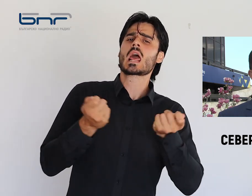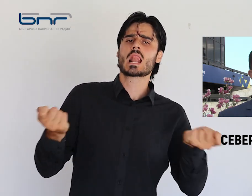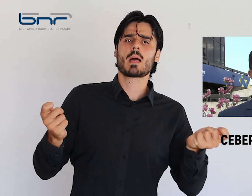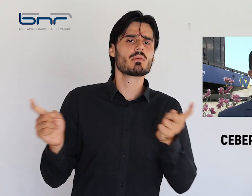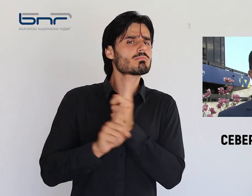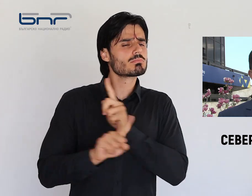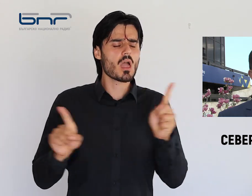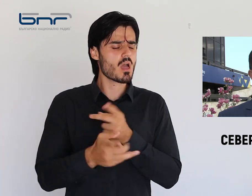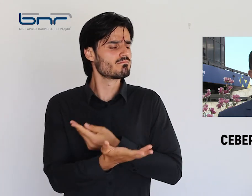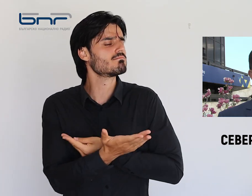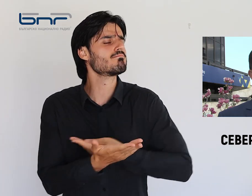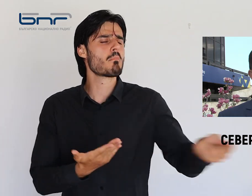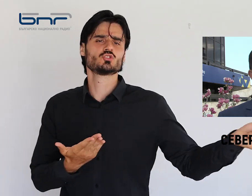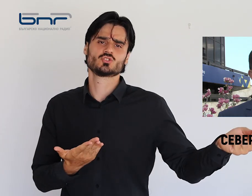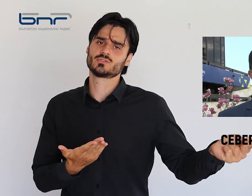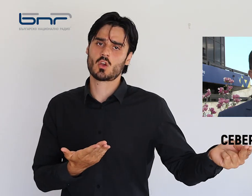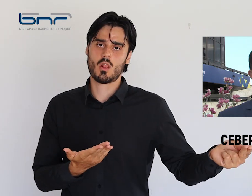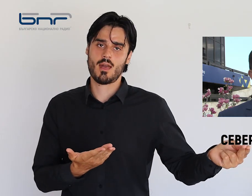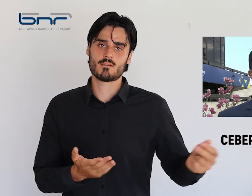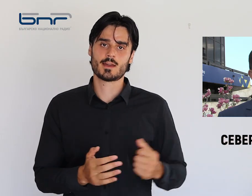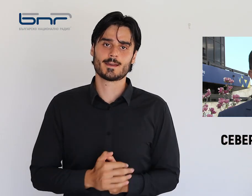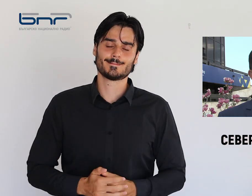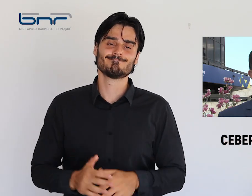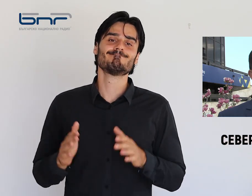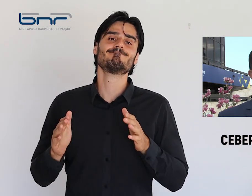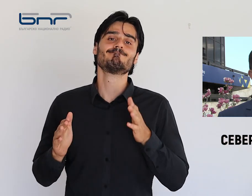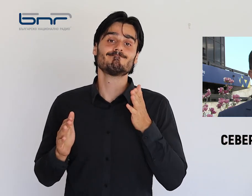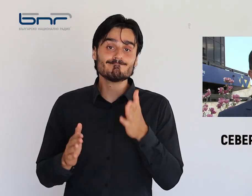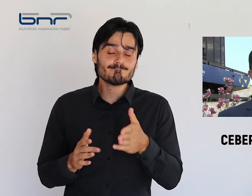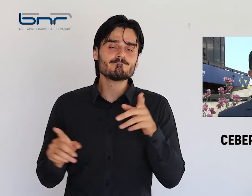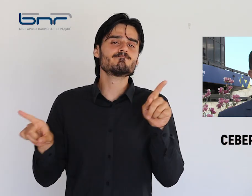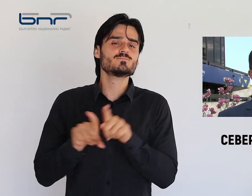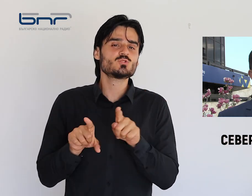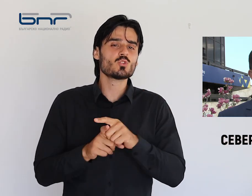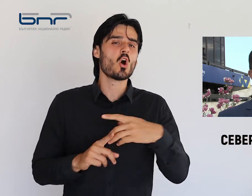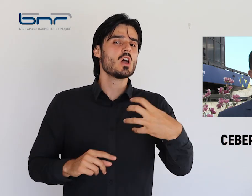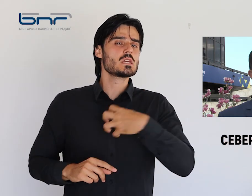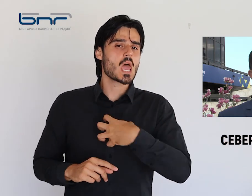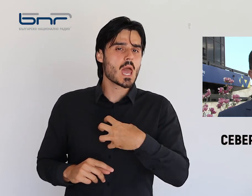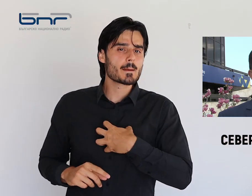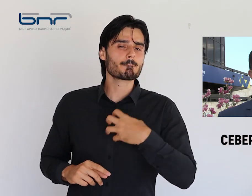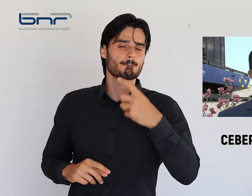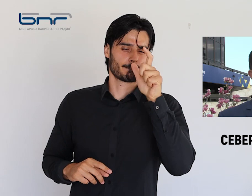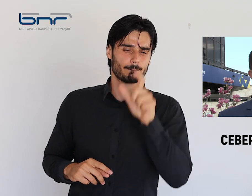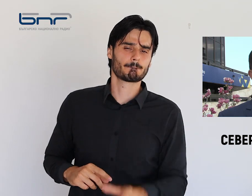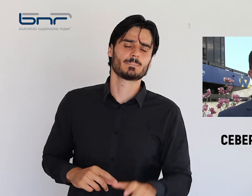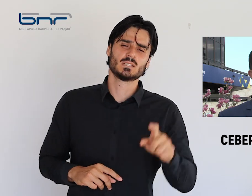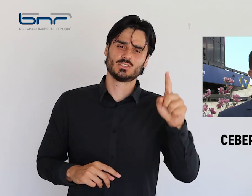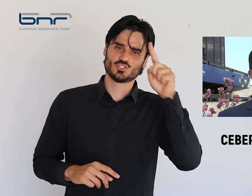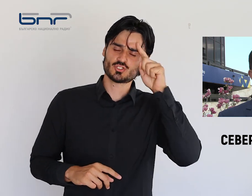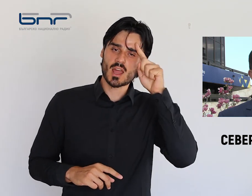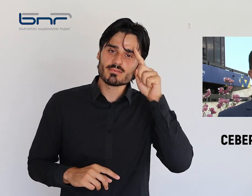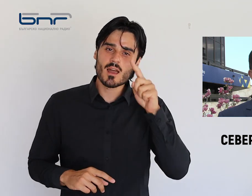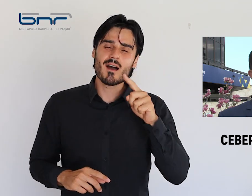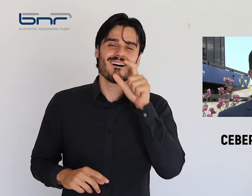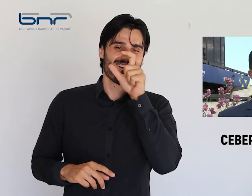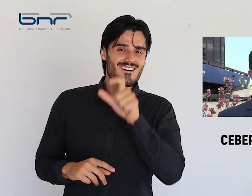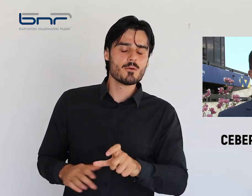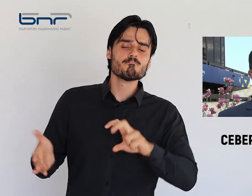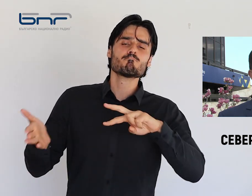развитие на добросъседски отношения. На тези изявления реагират депутатът от ГЕРП и бивш министр на външните работи Екатерина Захариева.